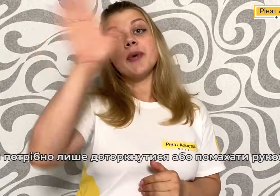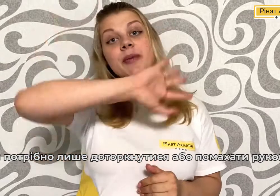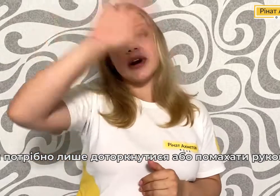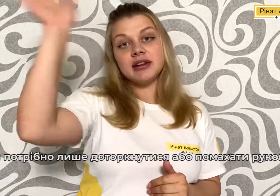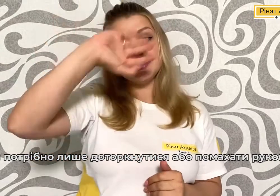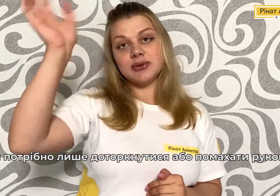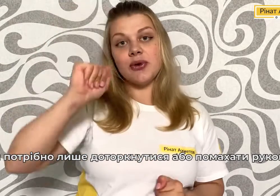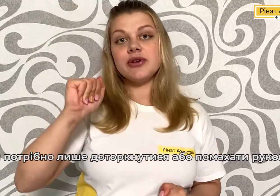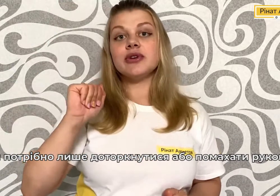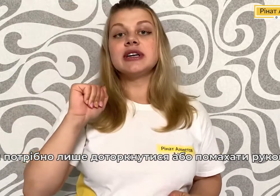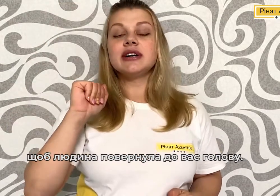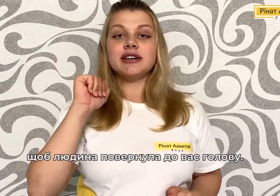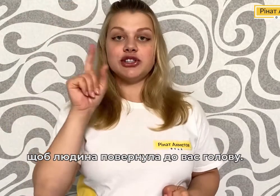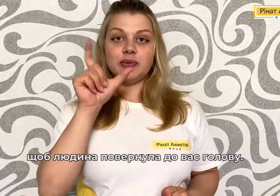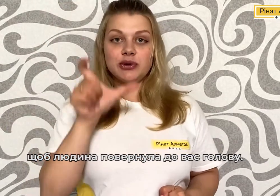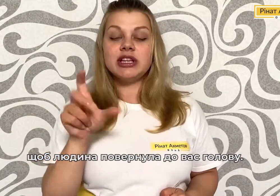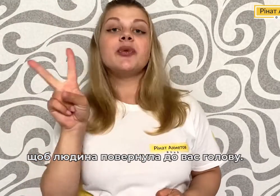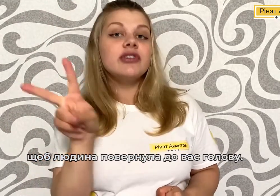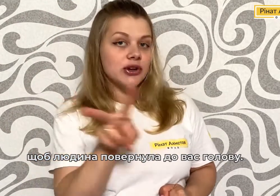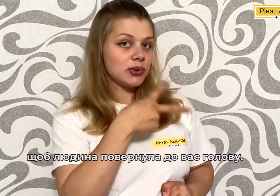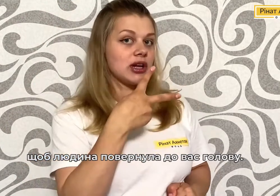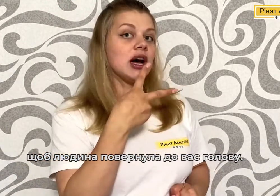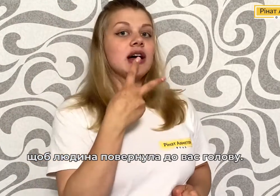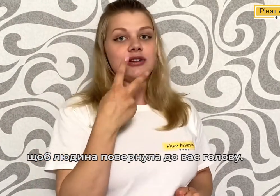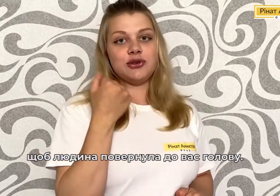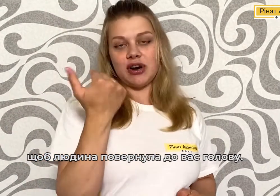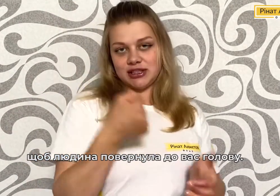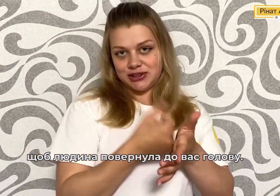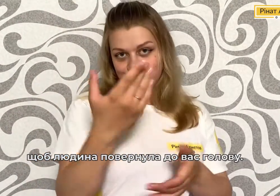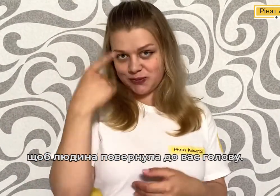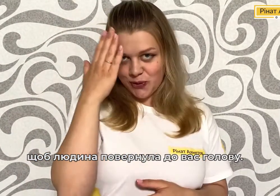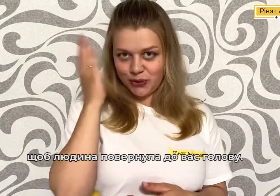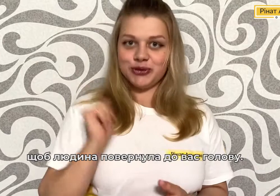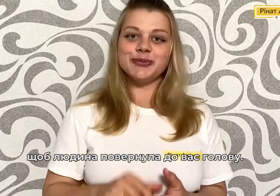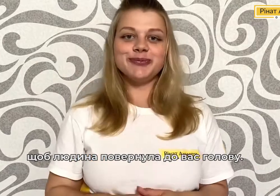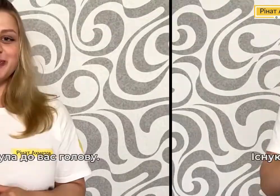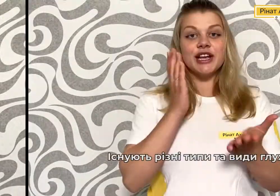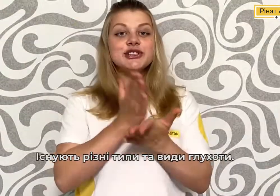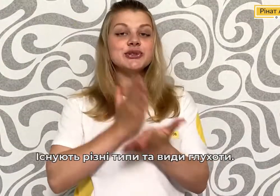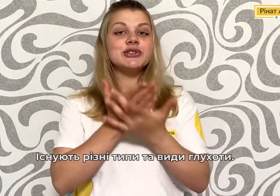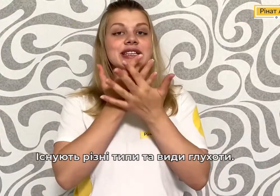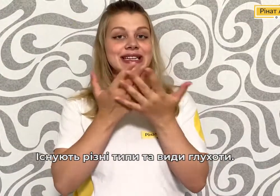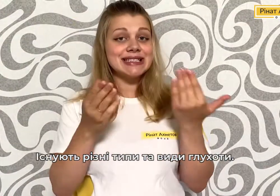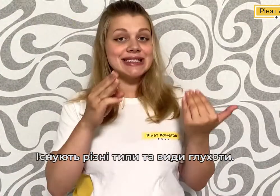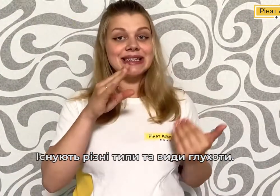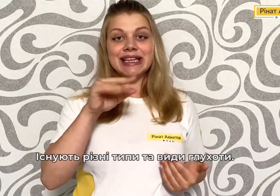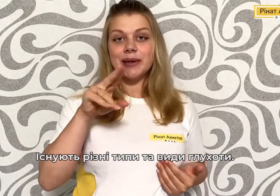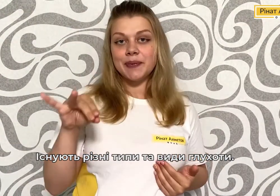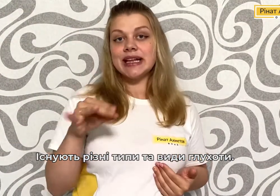помахати рукою, щоб людина повернула до вас голову Існують різні типи